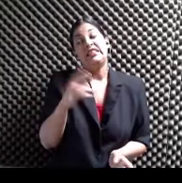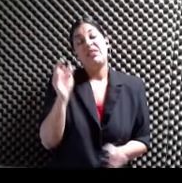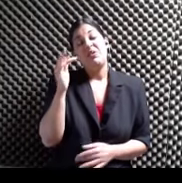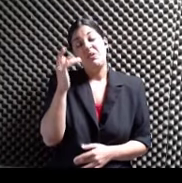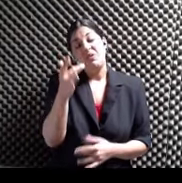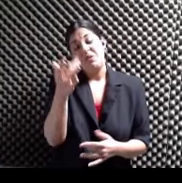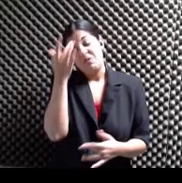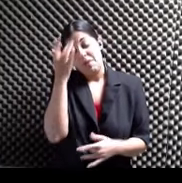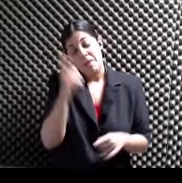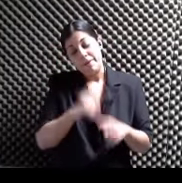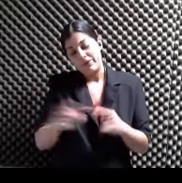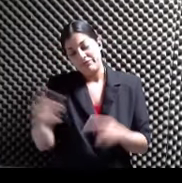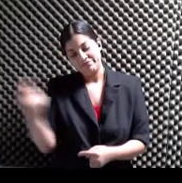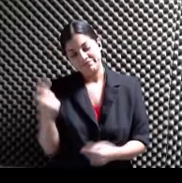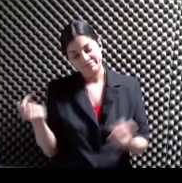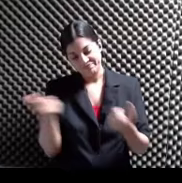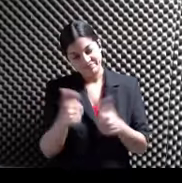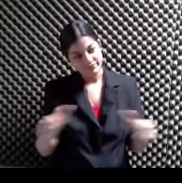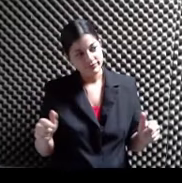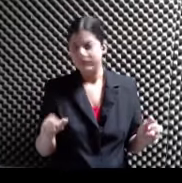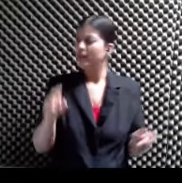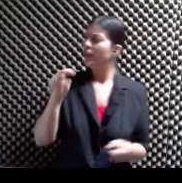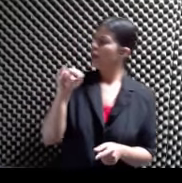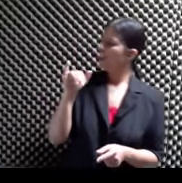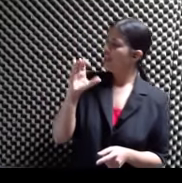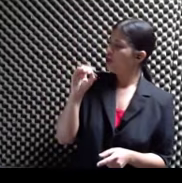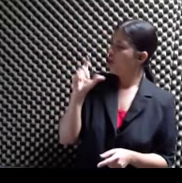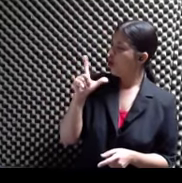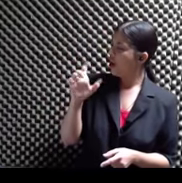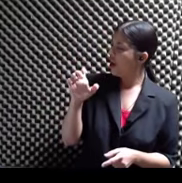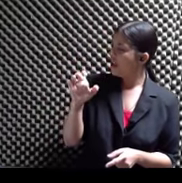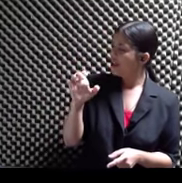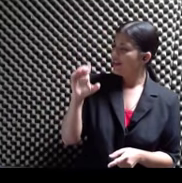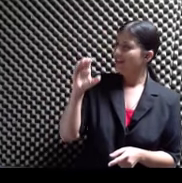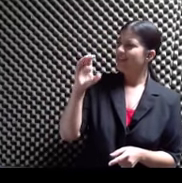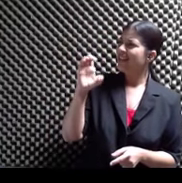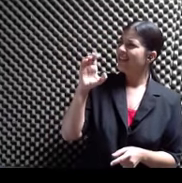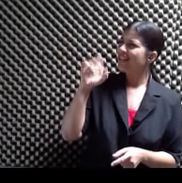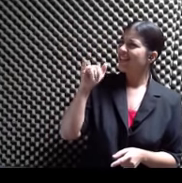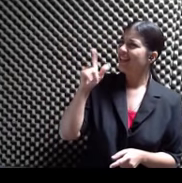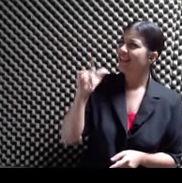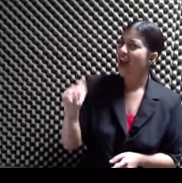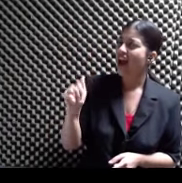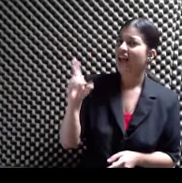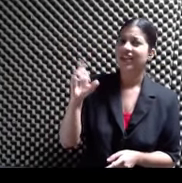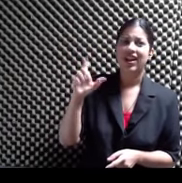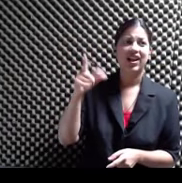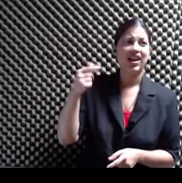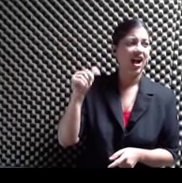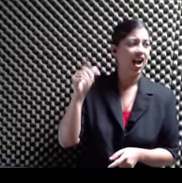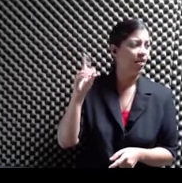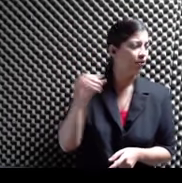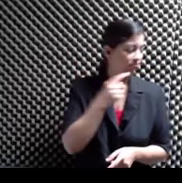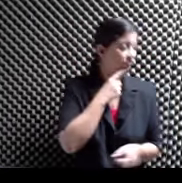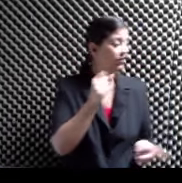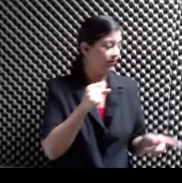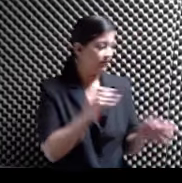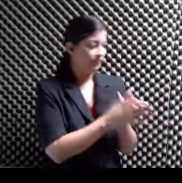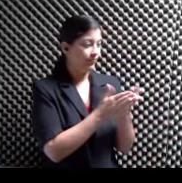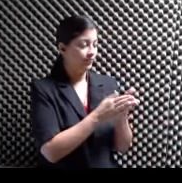está aquí Nicole Cecilia Delgado ¿Verdad? Exacto Ahí en propiedad Mira, mira Aquí el libro Aquí está El eco de las formas Déjame